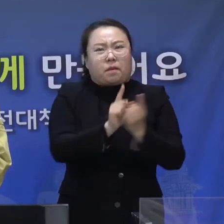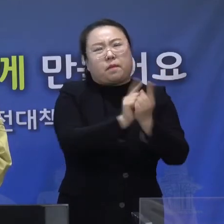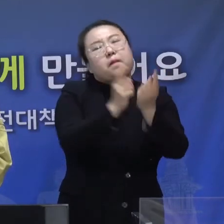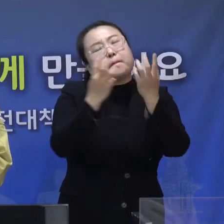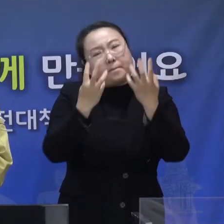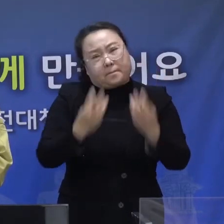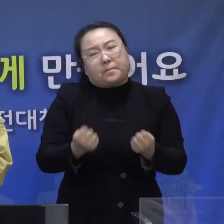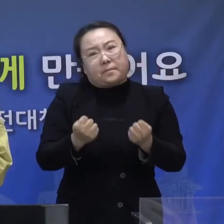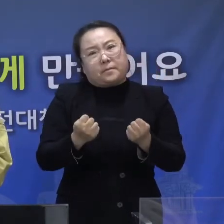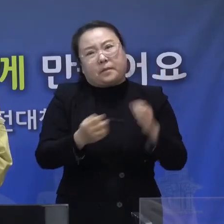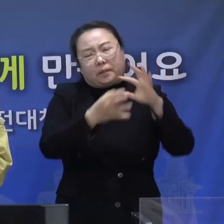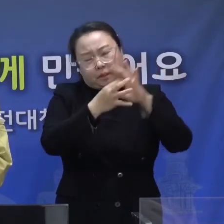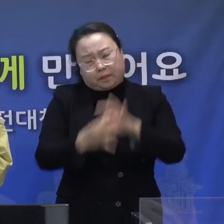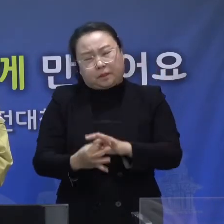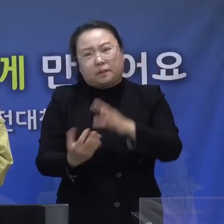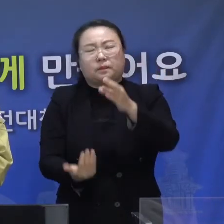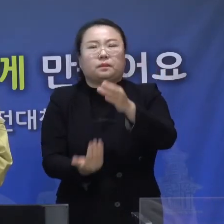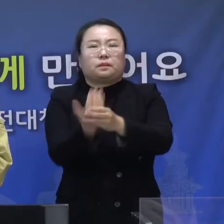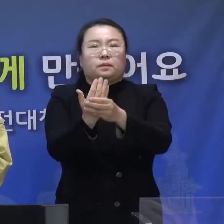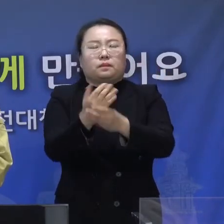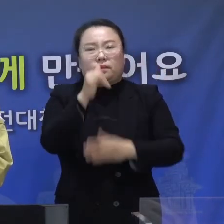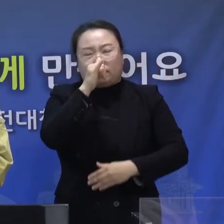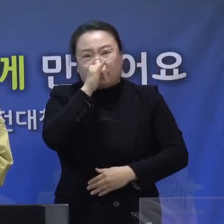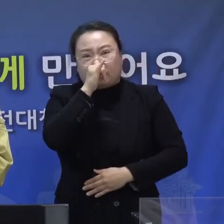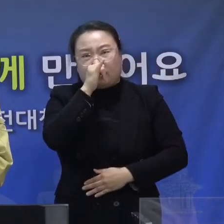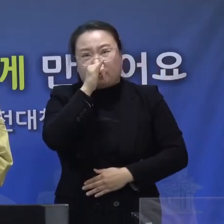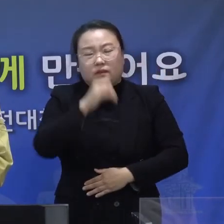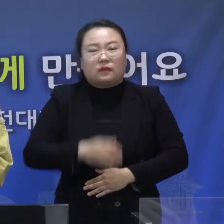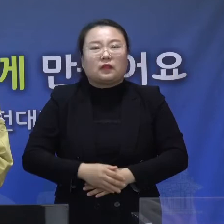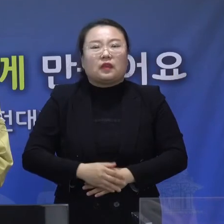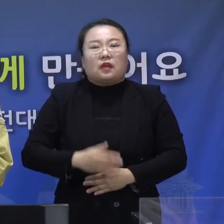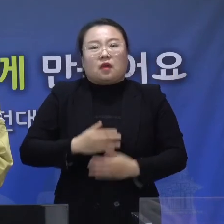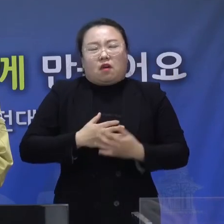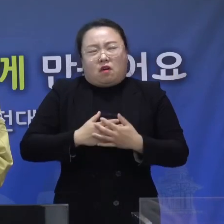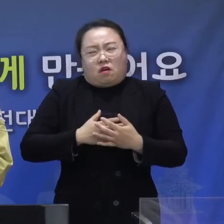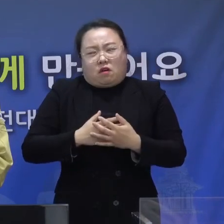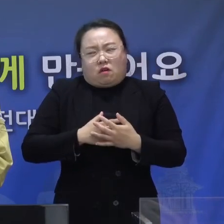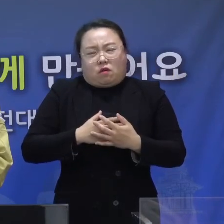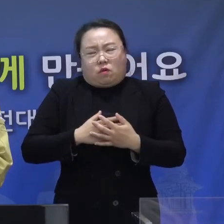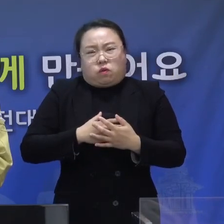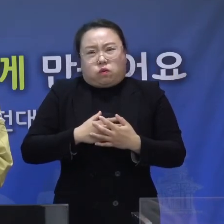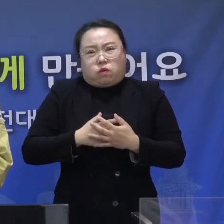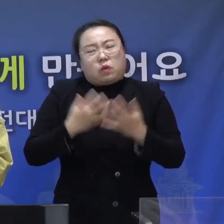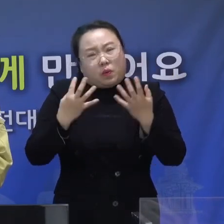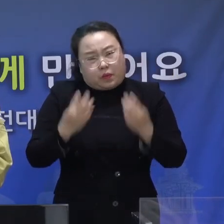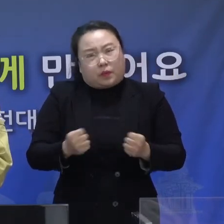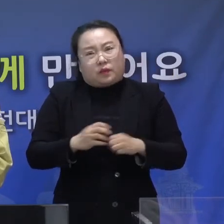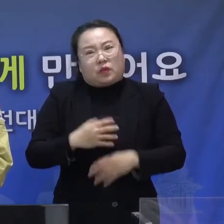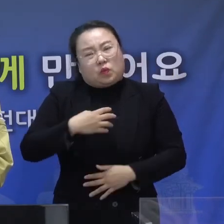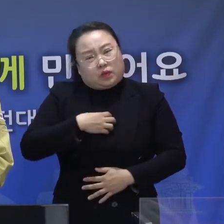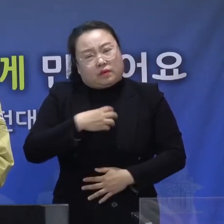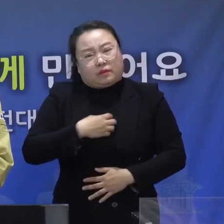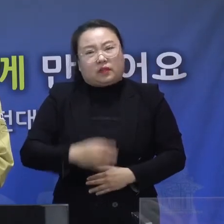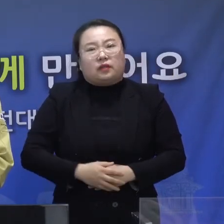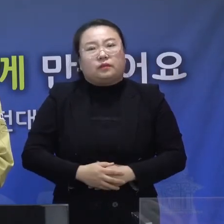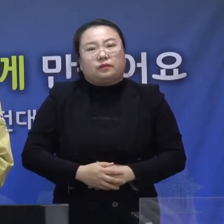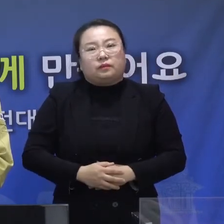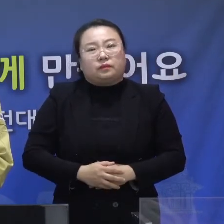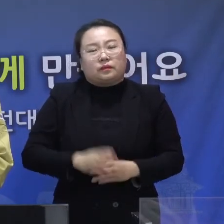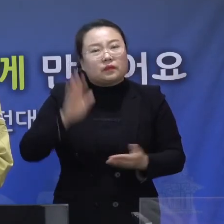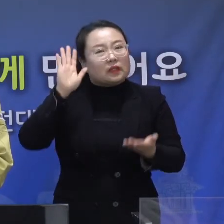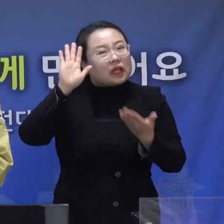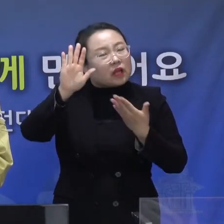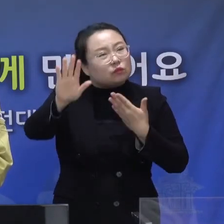지속적으로 발생하고 있어서 한시라도 끈을 놓을 수 없는 엄중한 상황입니다. 앞으로